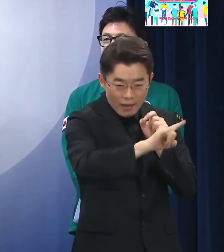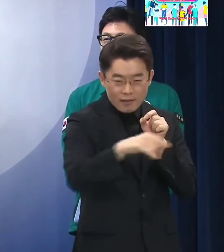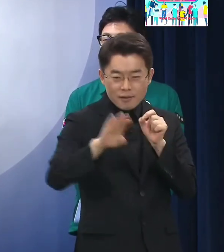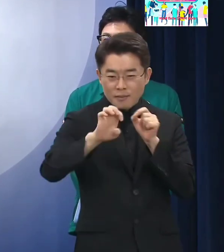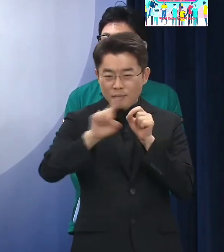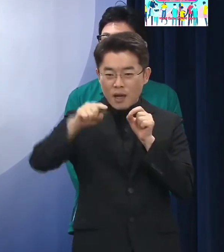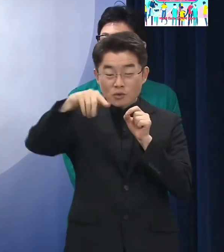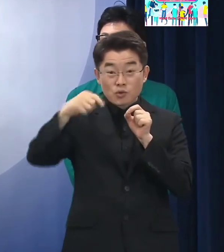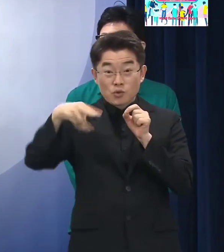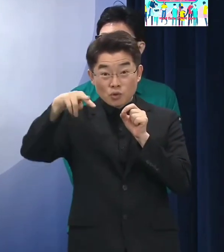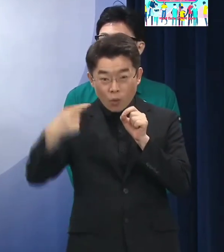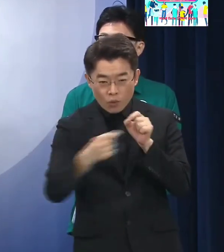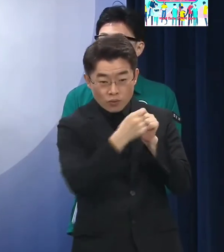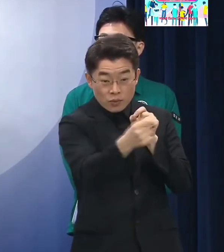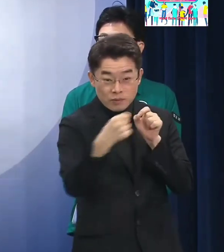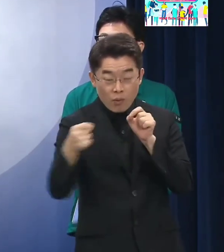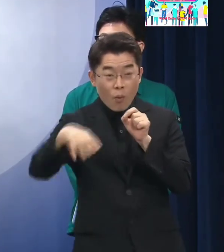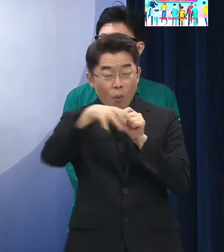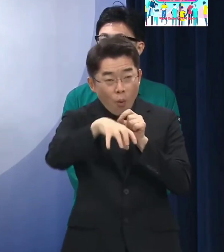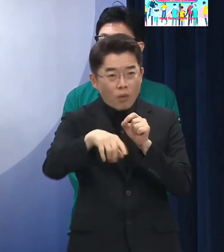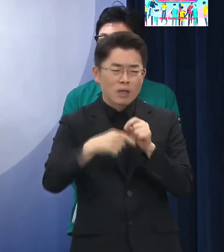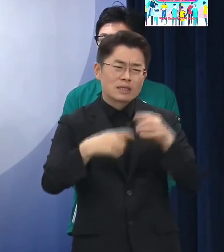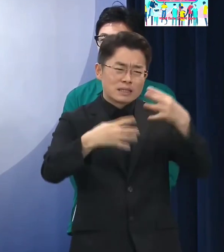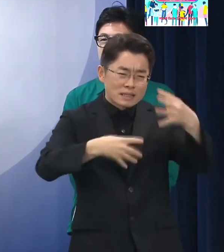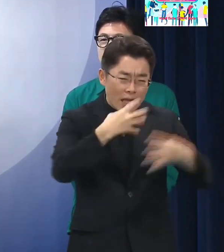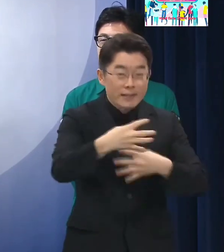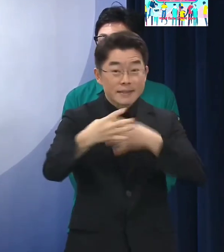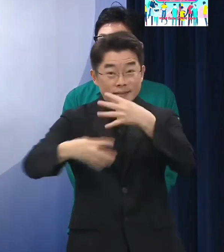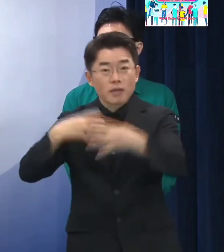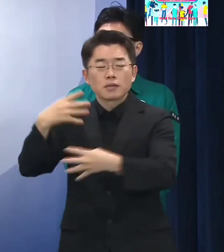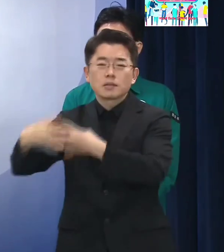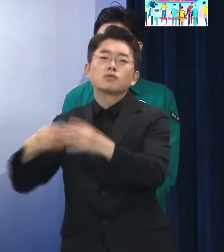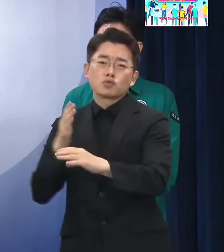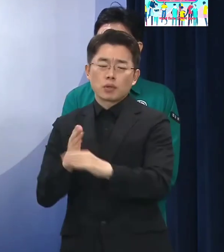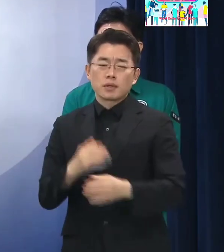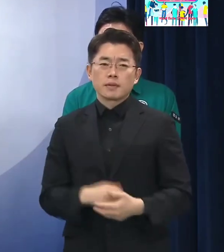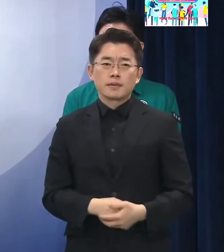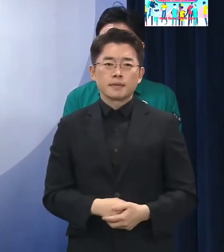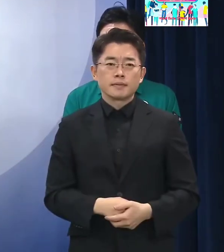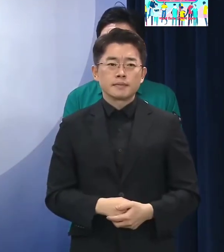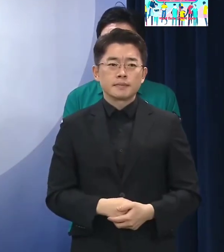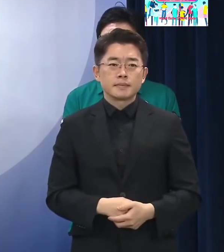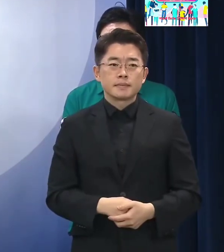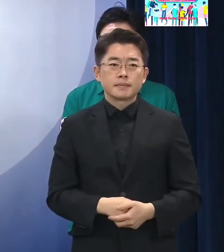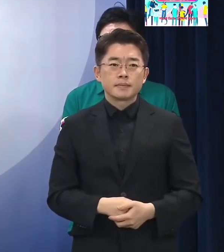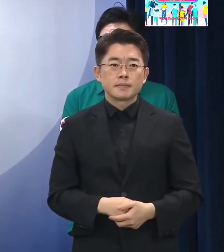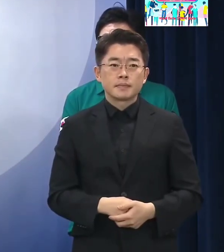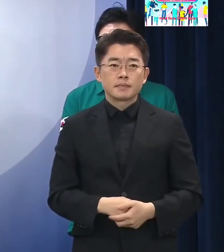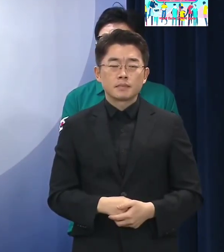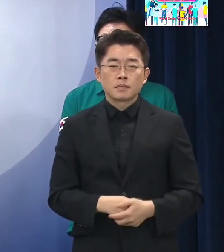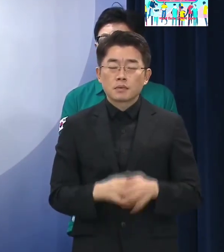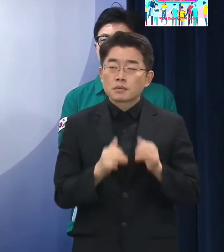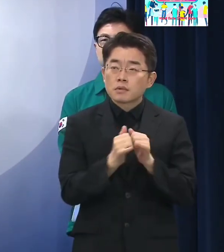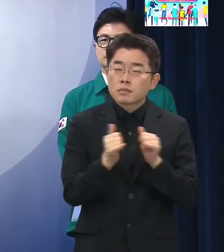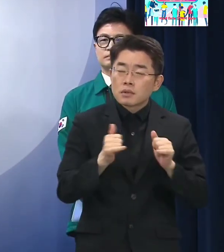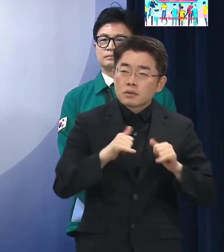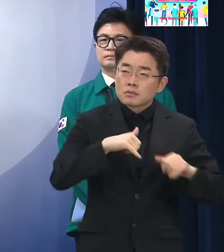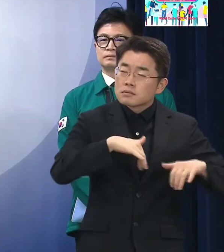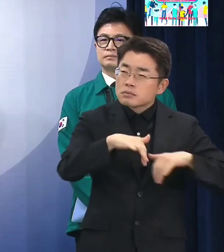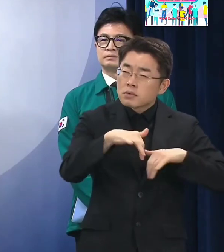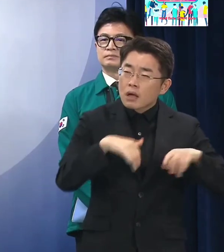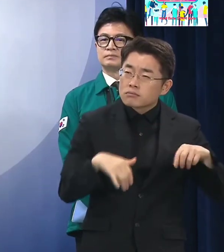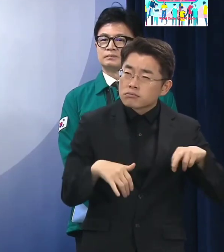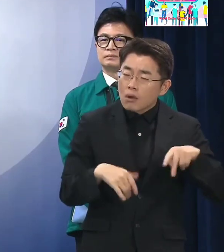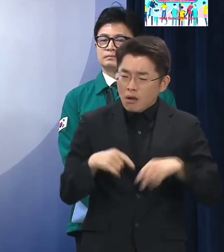파출소도 사교대 근무가 기본이다 보니까 실제 일시점 기준 활동 인원은 국민들이 생각하는 만큼